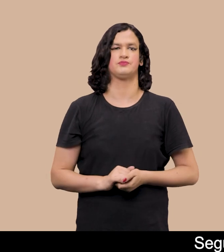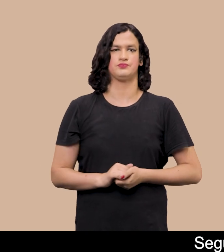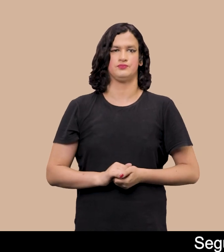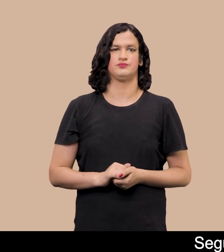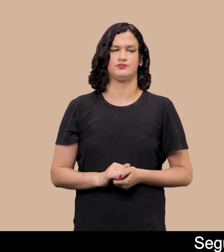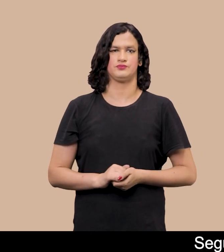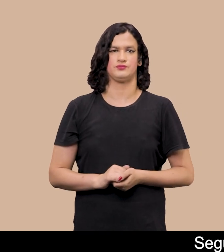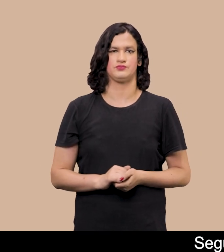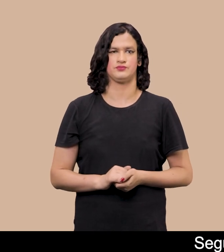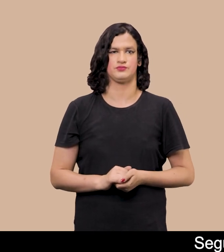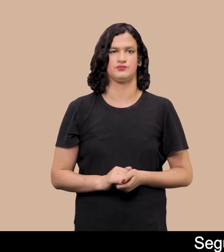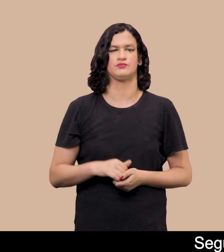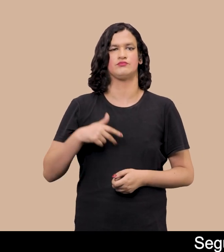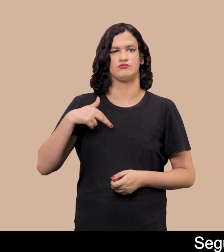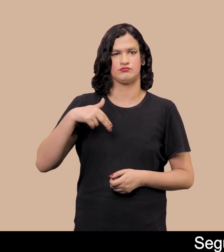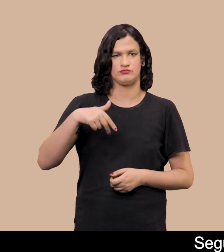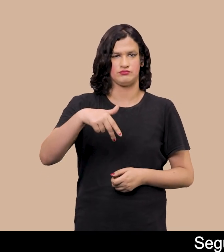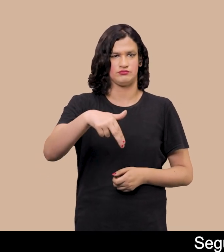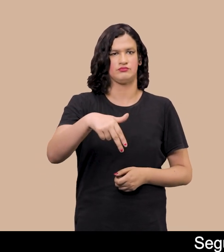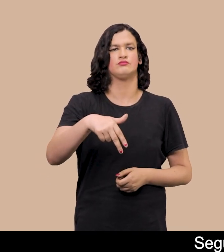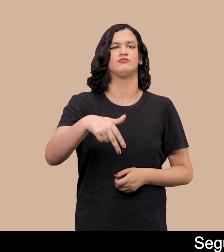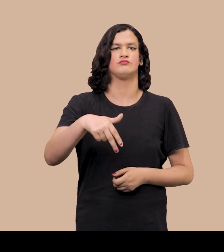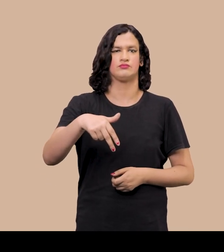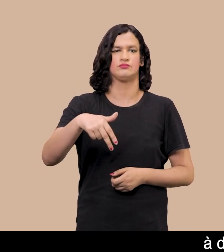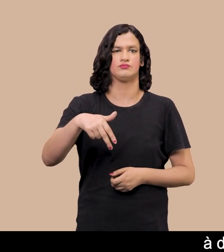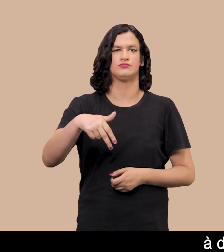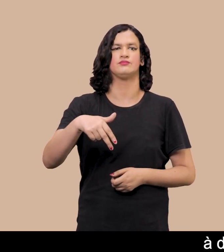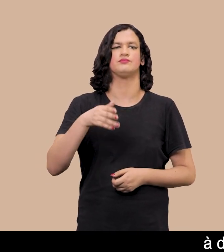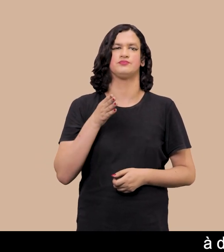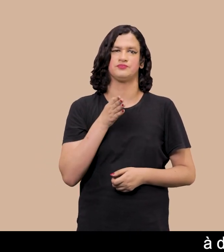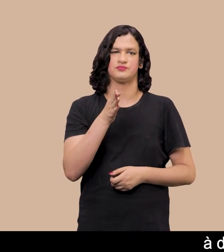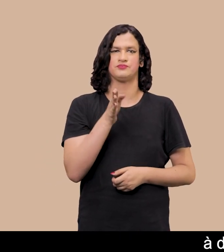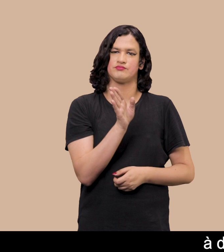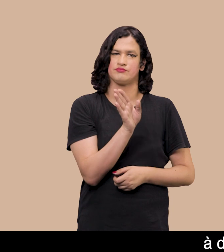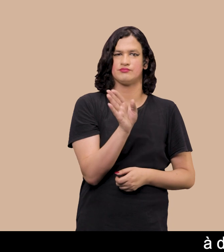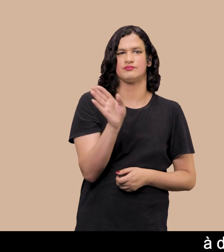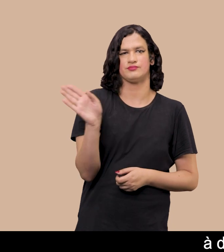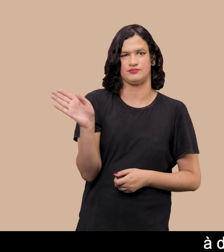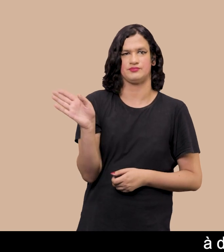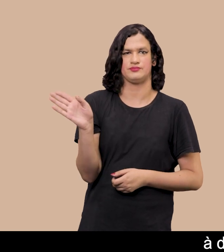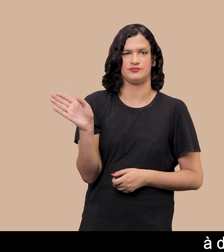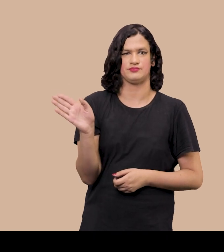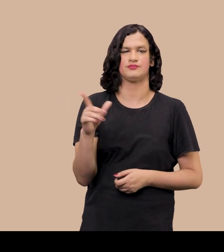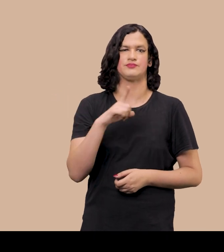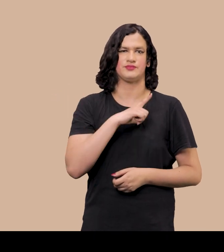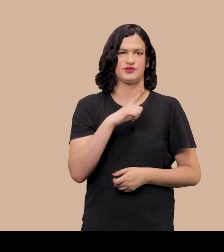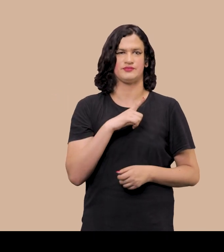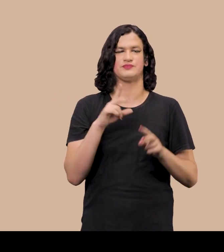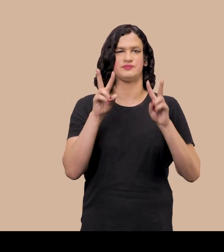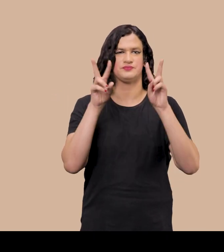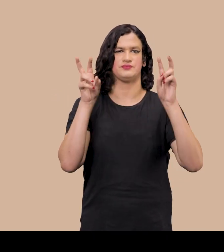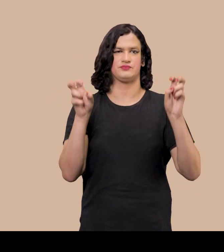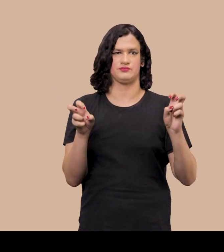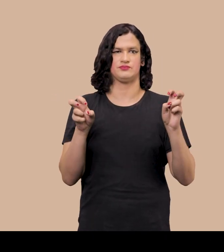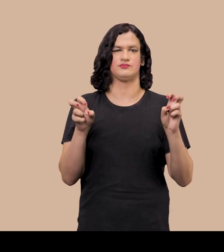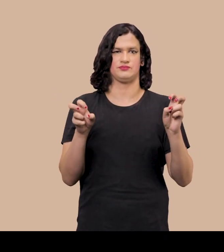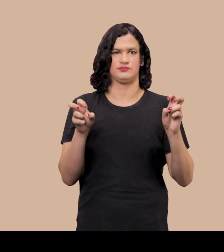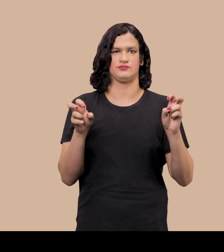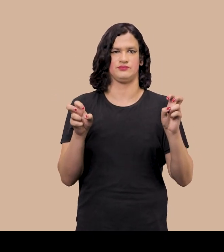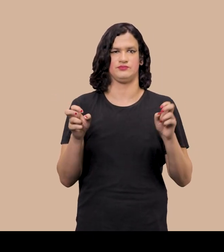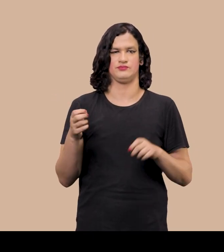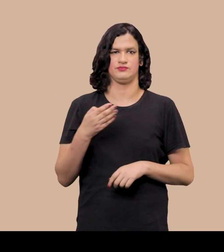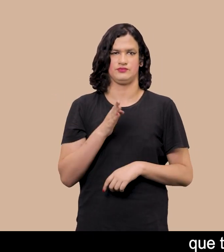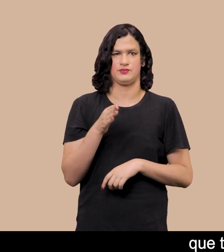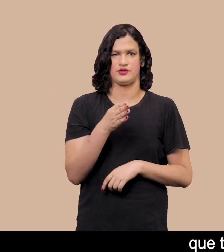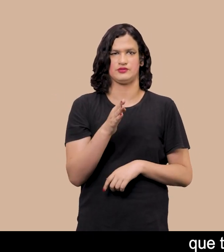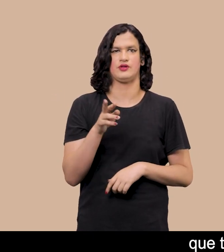Seguindo pela exposição Ainda na primeira sala À direita de quem entra no espaço expositivo Está a série A Travessia